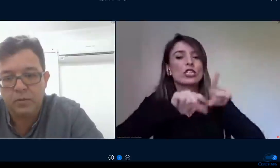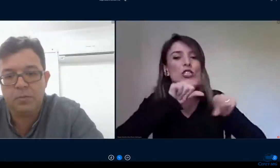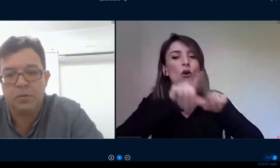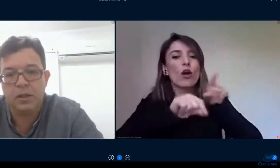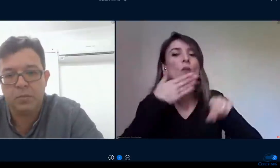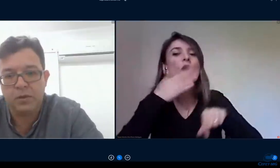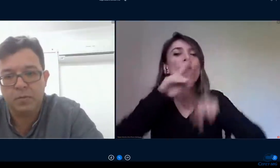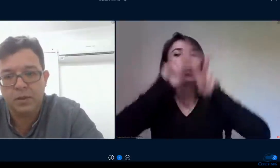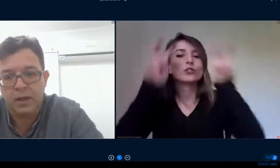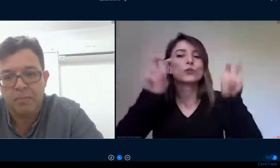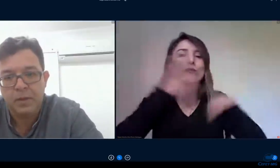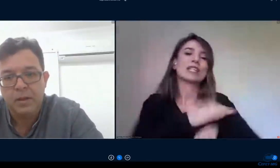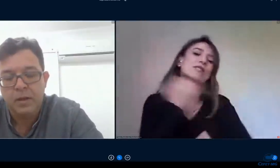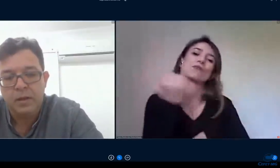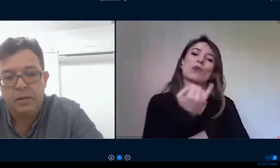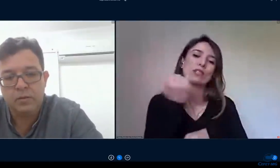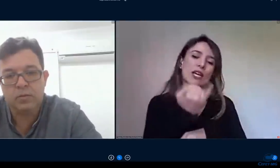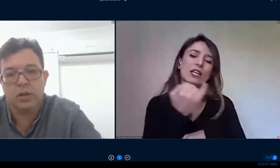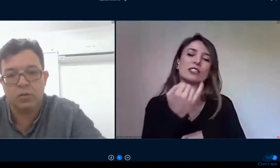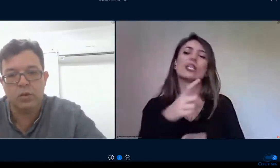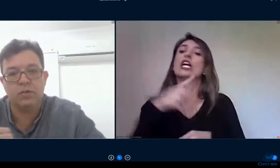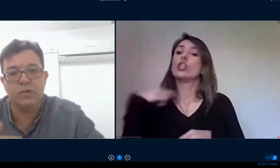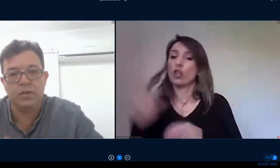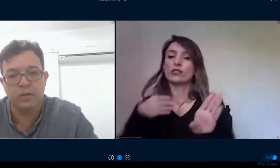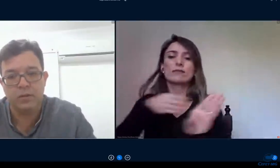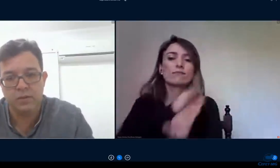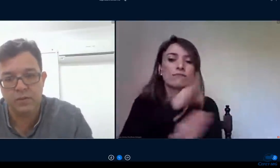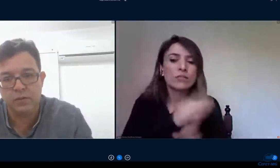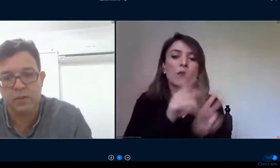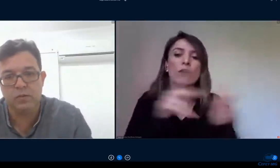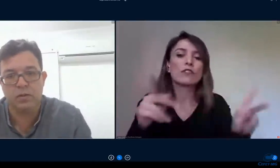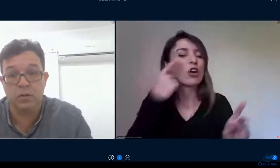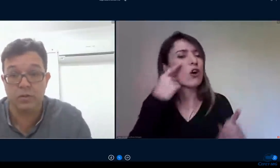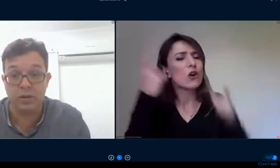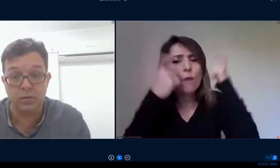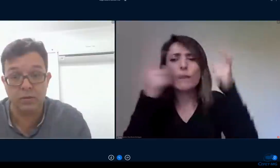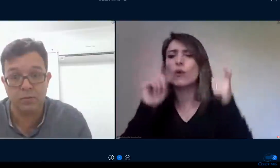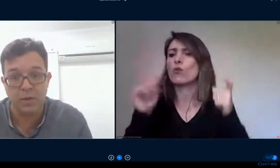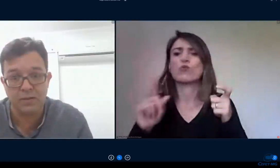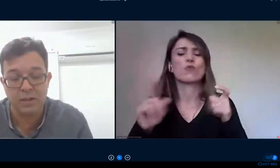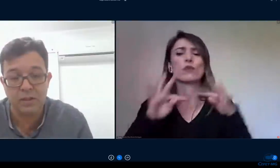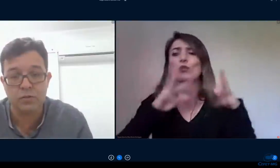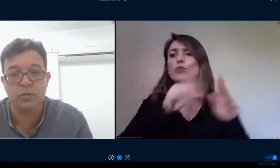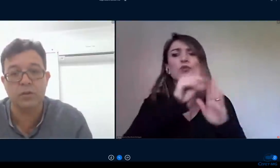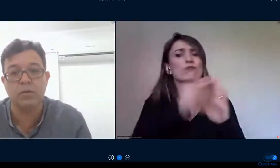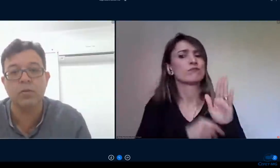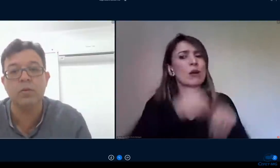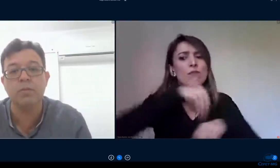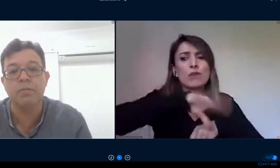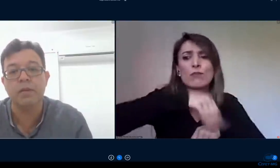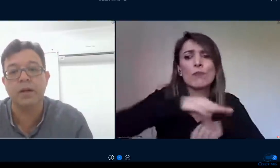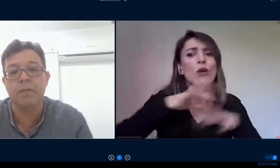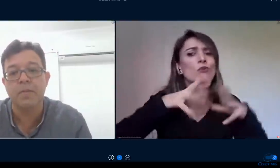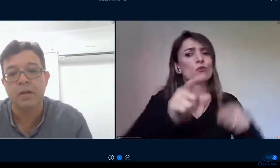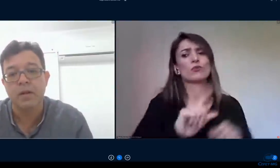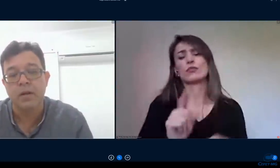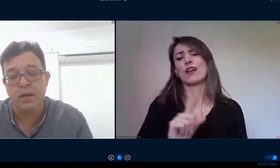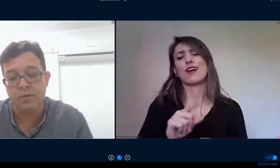para isso não é momento para se pensar então todos fizeram esse exercício então nós reduzimos bastante o conteúdo